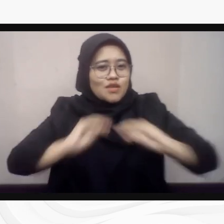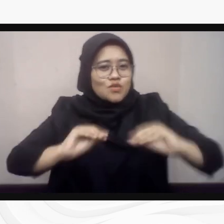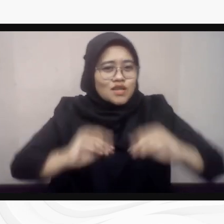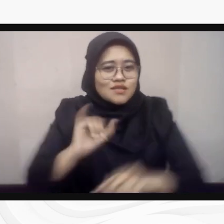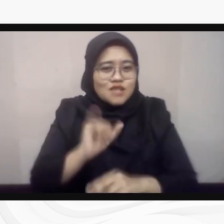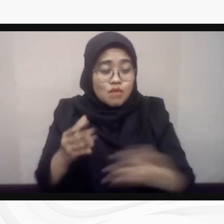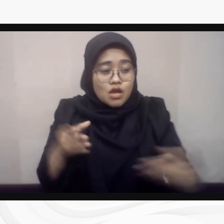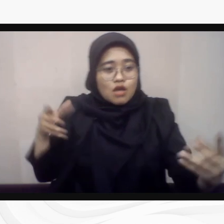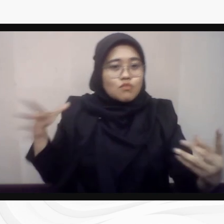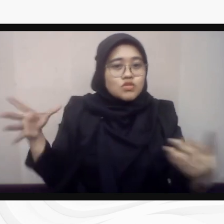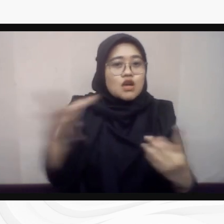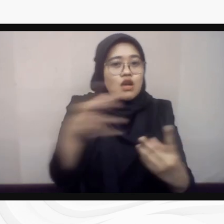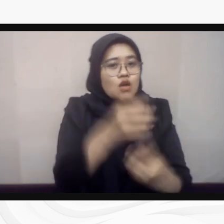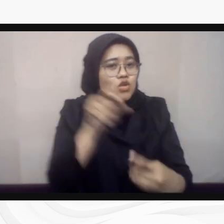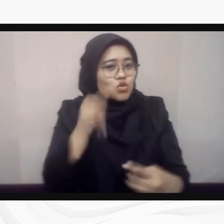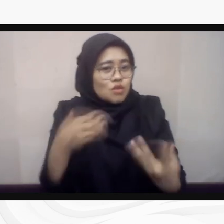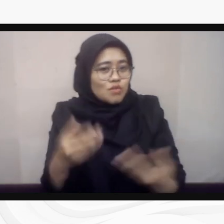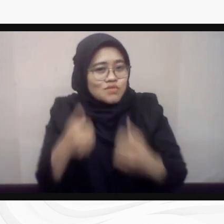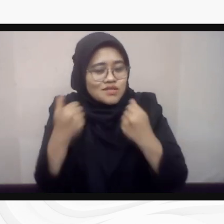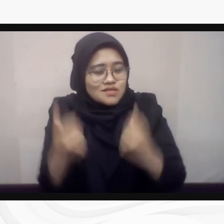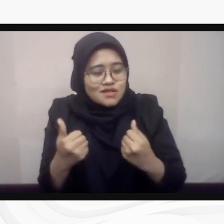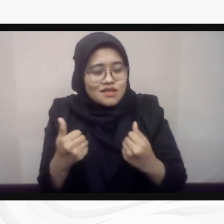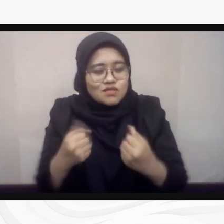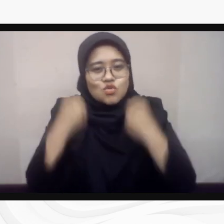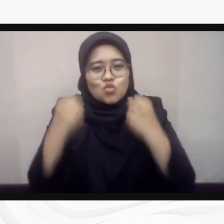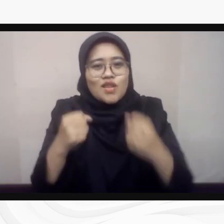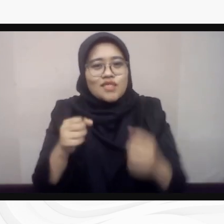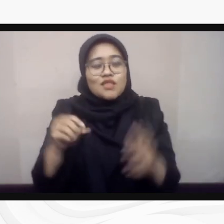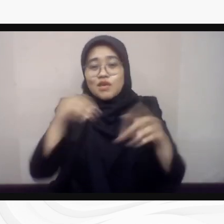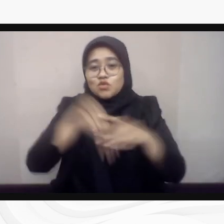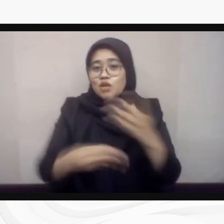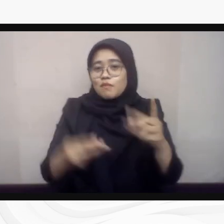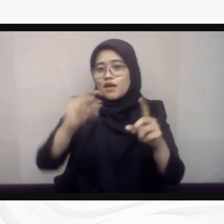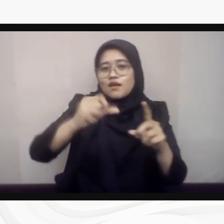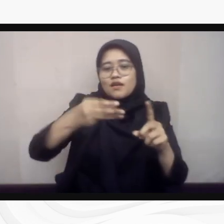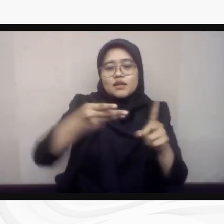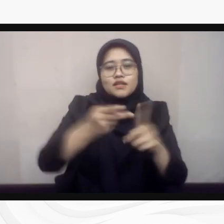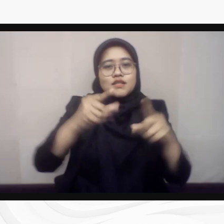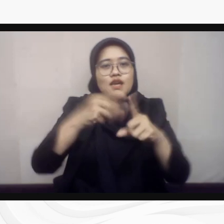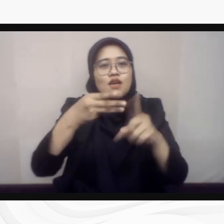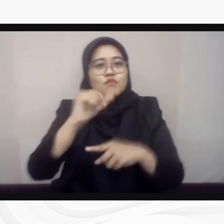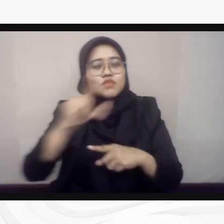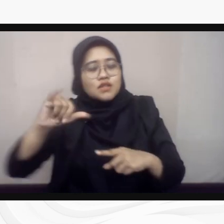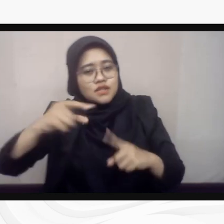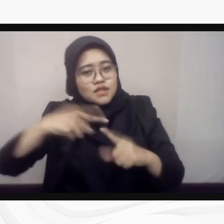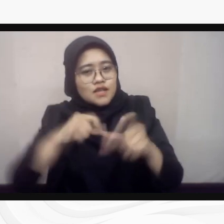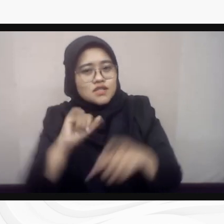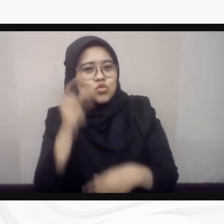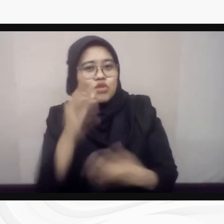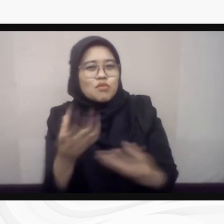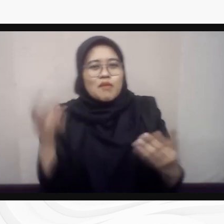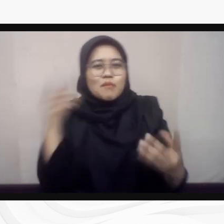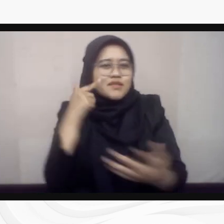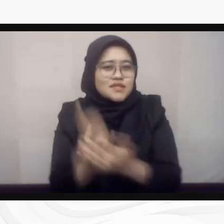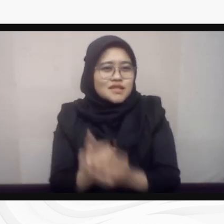diperkuat, termasuk menjangkau panti-panti rehabilitasi untuk memastikan defable yang ada di dalam panti dapat menggunakan hak